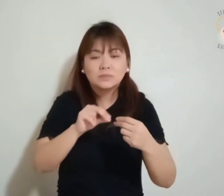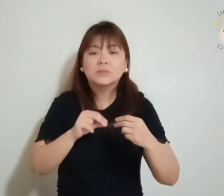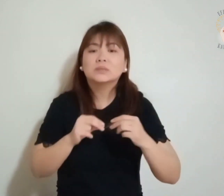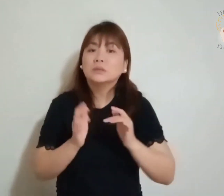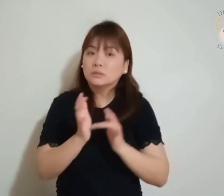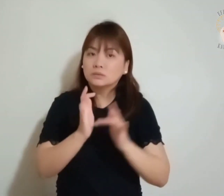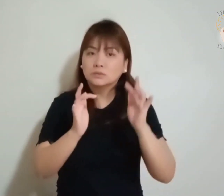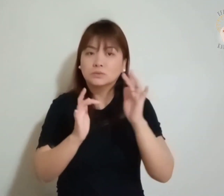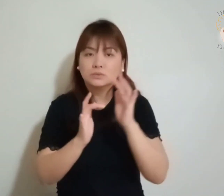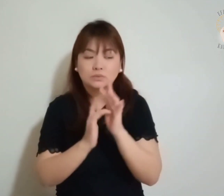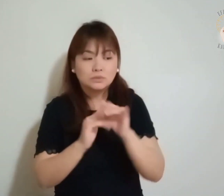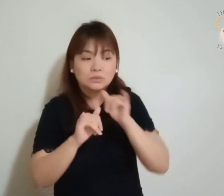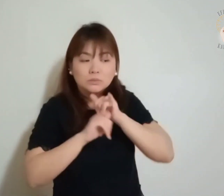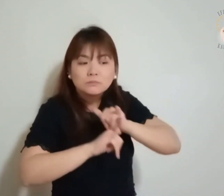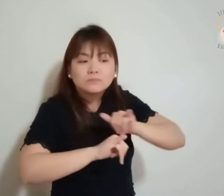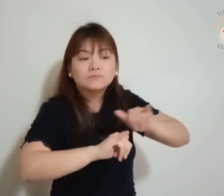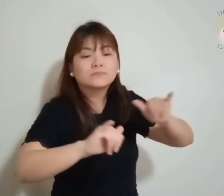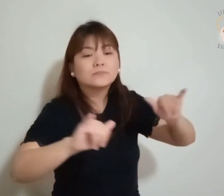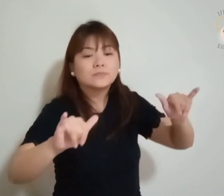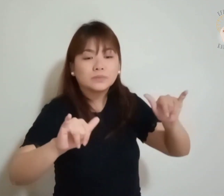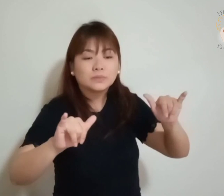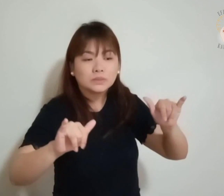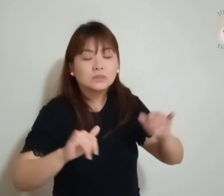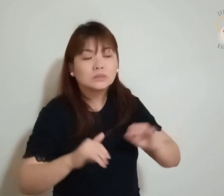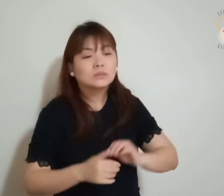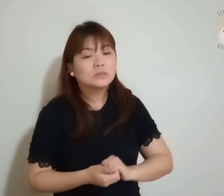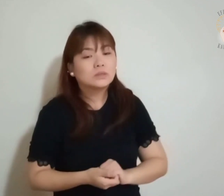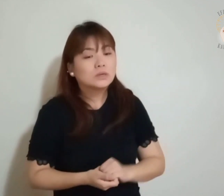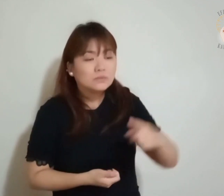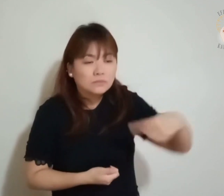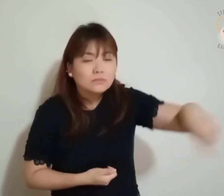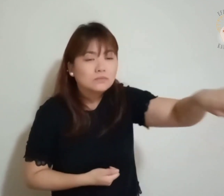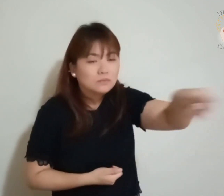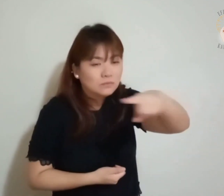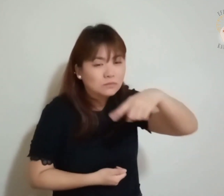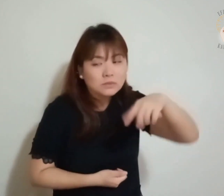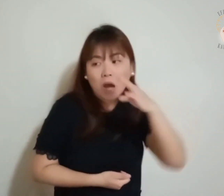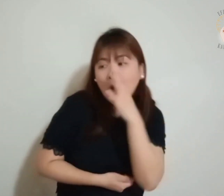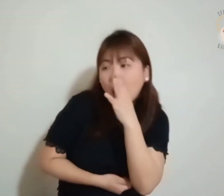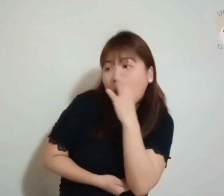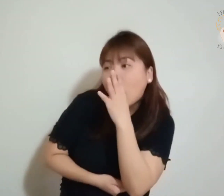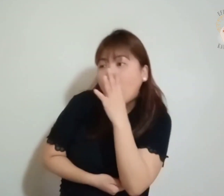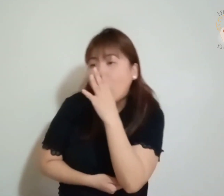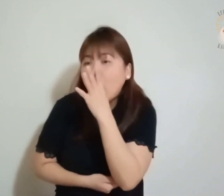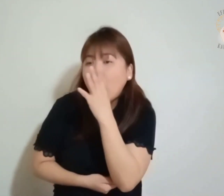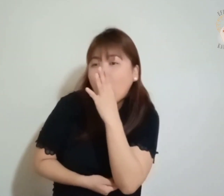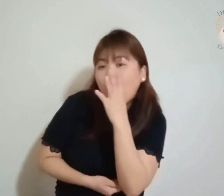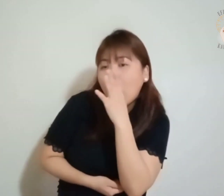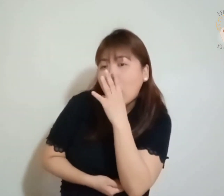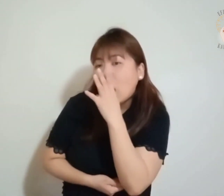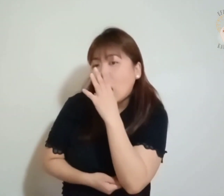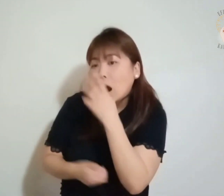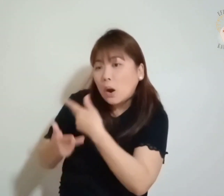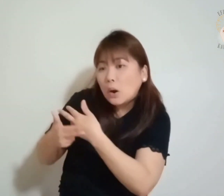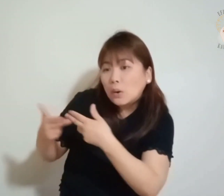Jesus disse Vós admirais essas coisas?